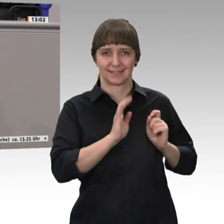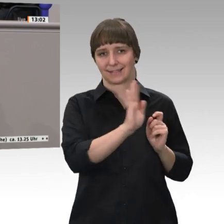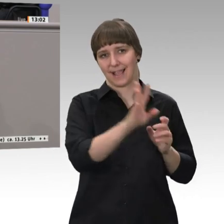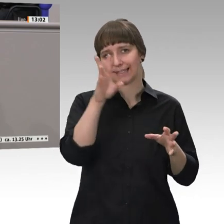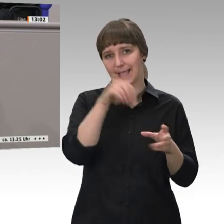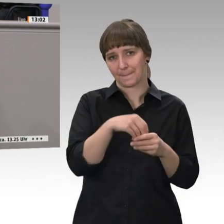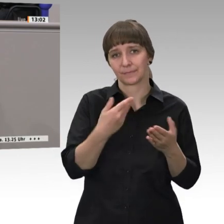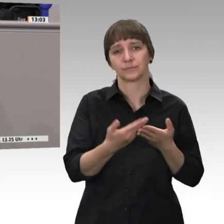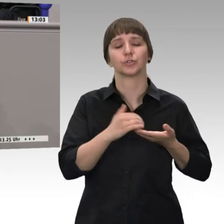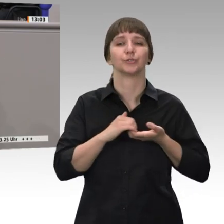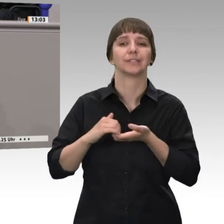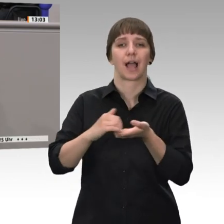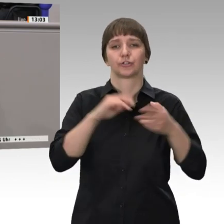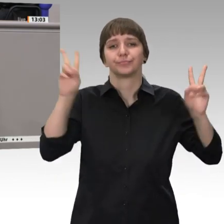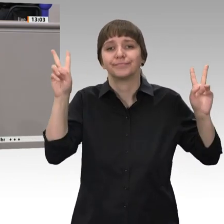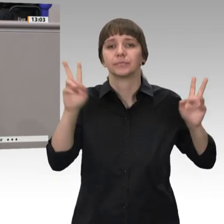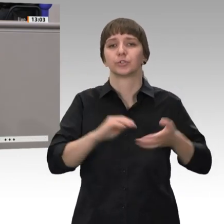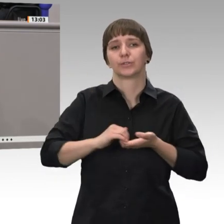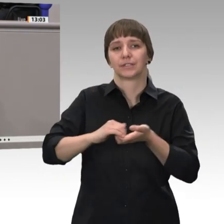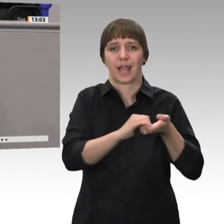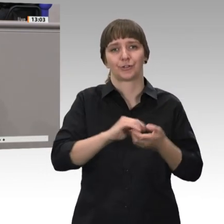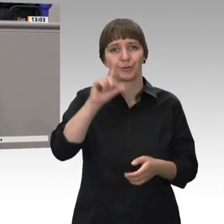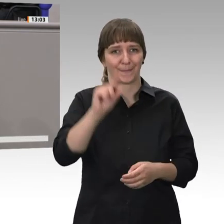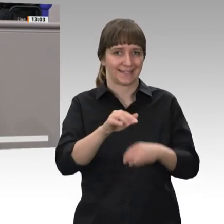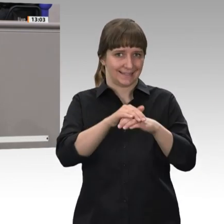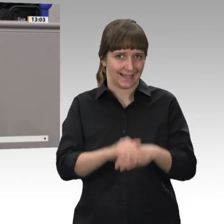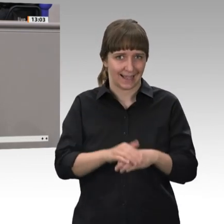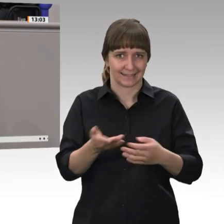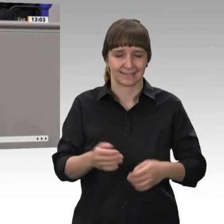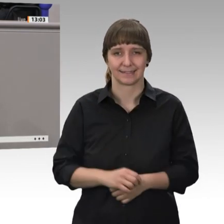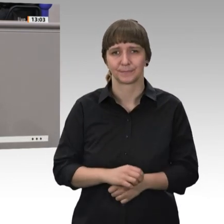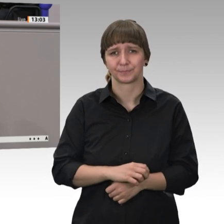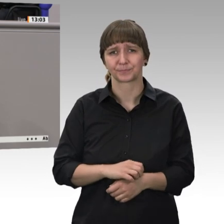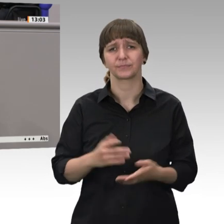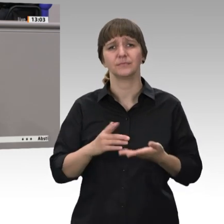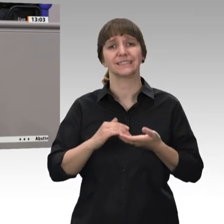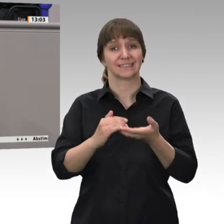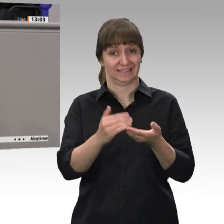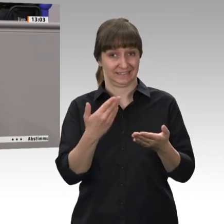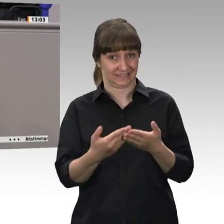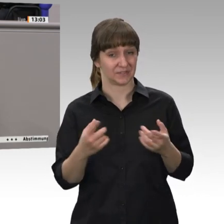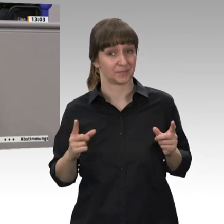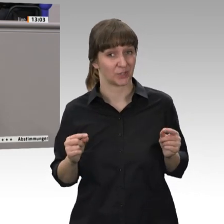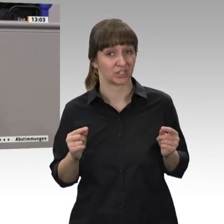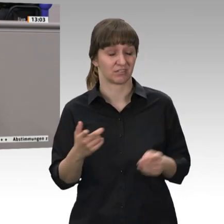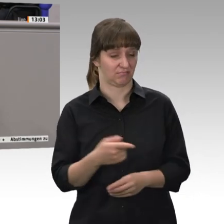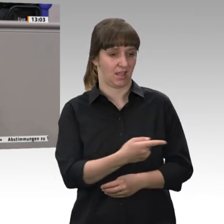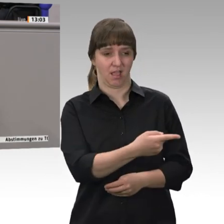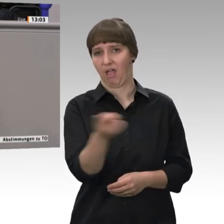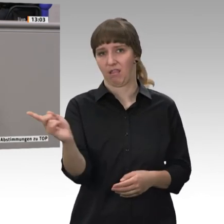sogenannte solidarische Mindestrente. Denn die bedeutet, de facto jeder diese mindestens 1 050 Euro